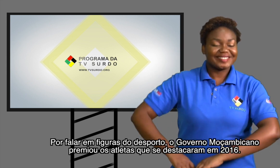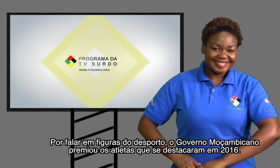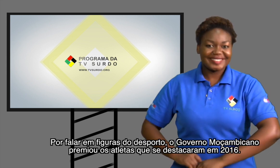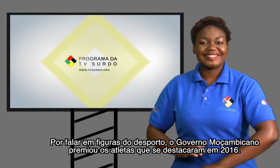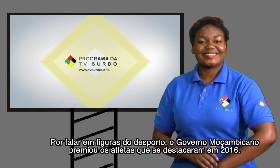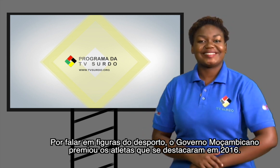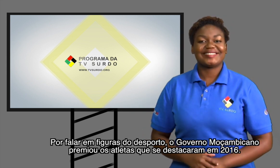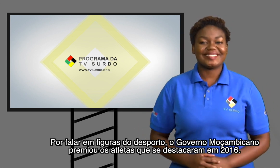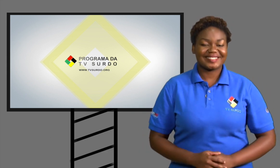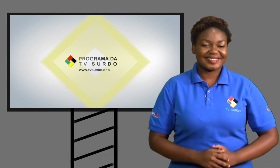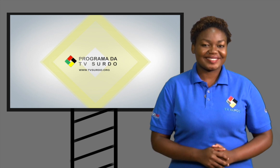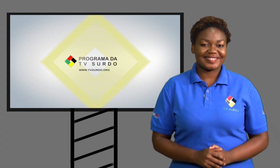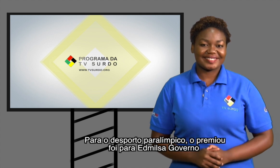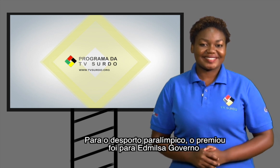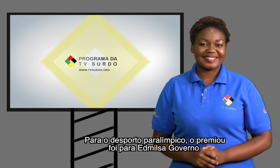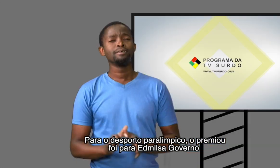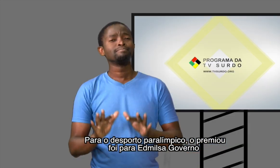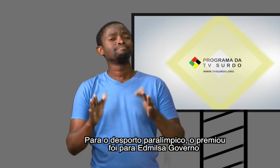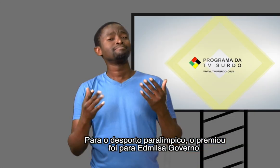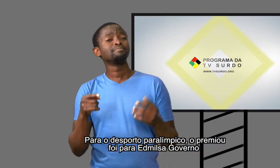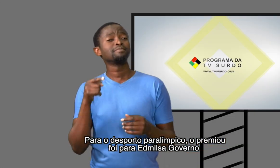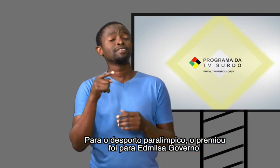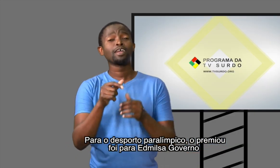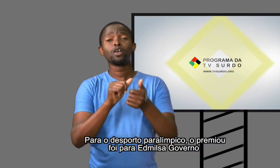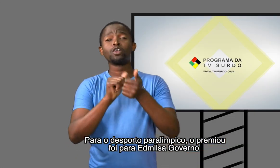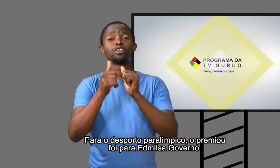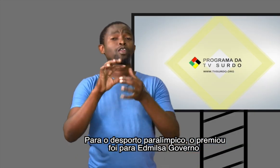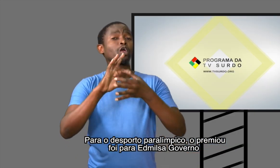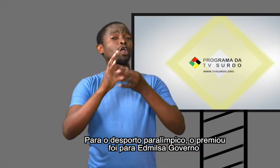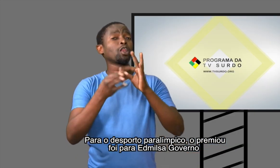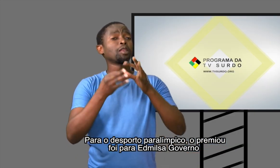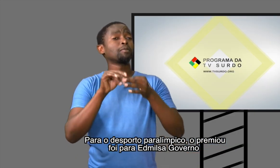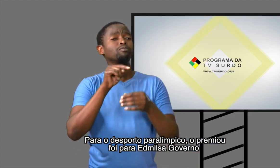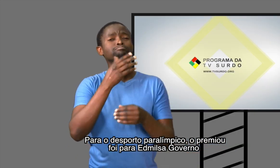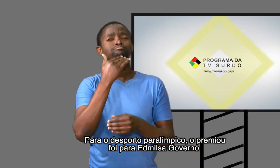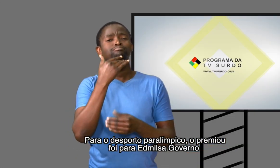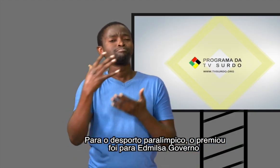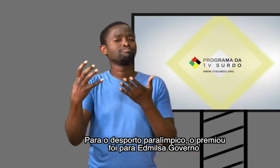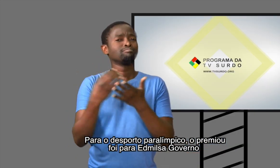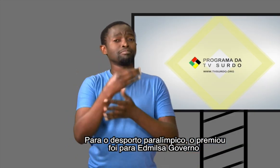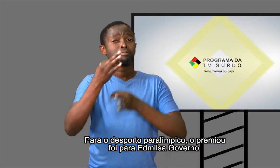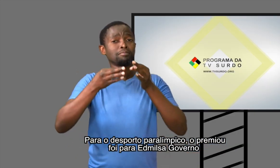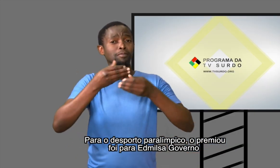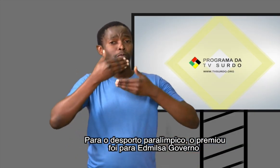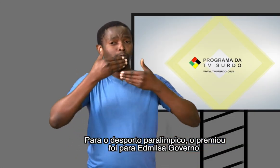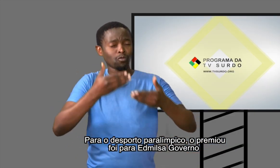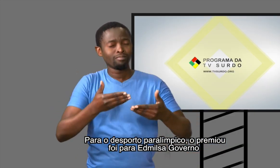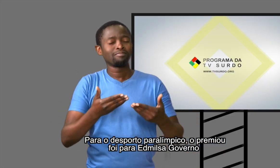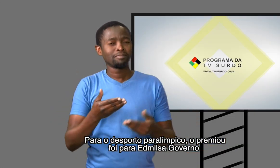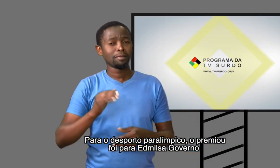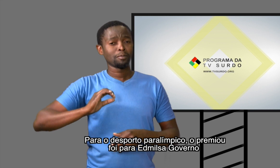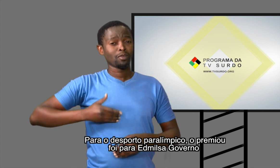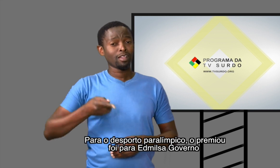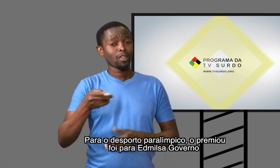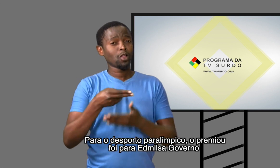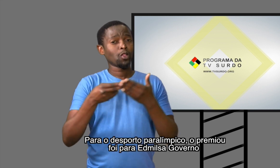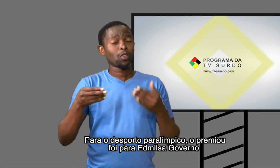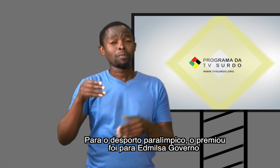Para o desporto paralímpico, o prémio foi para Edmilza Governo,